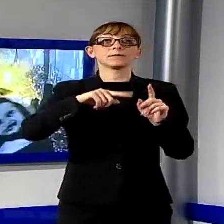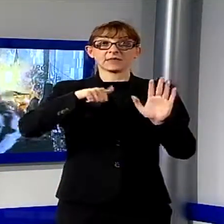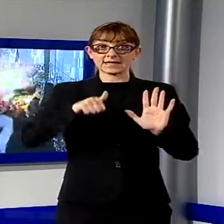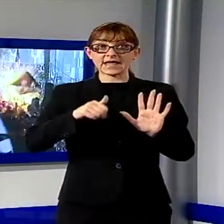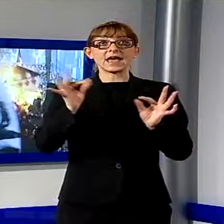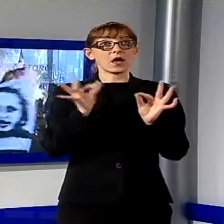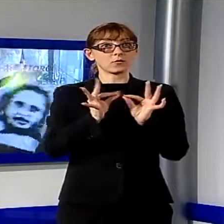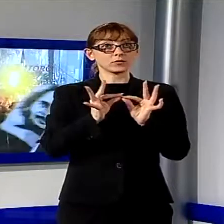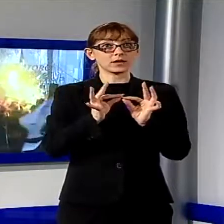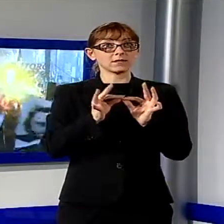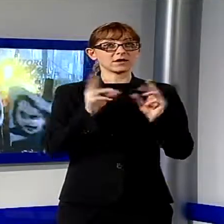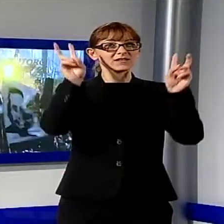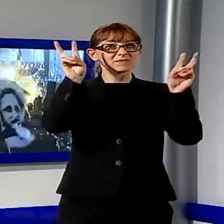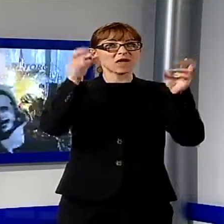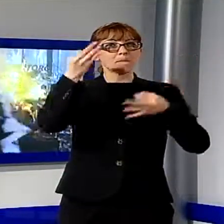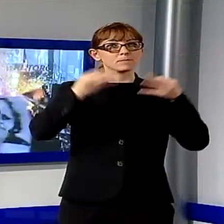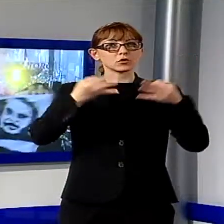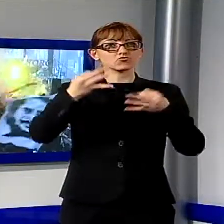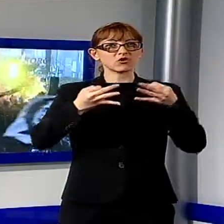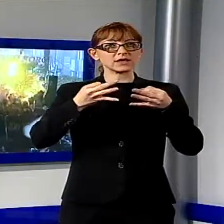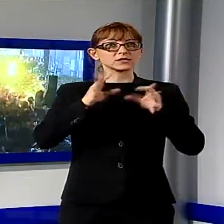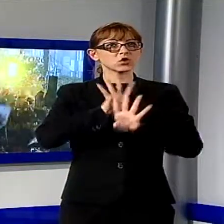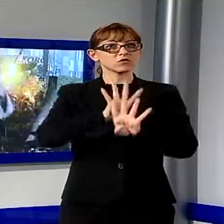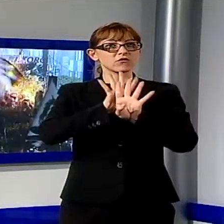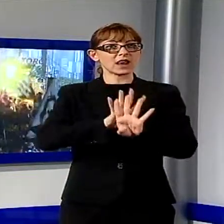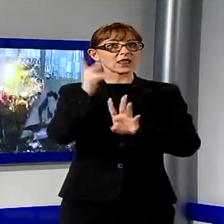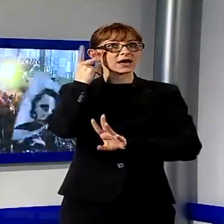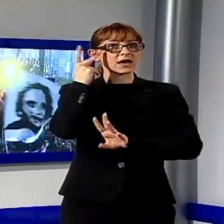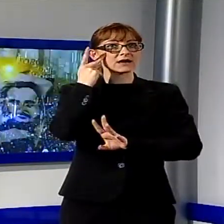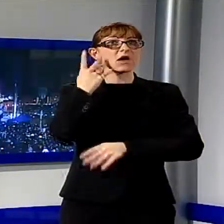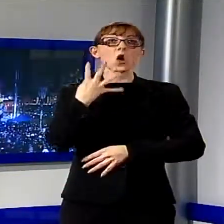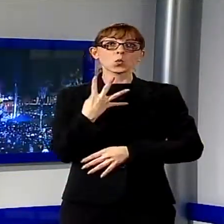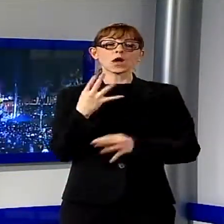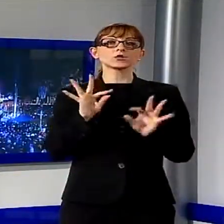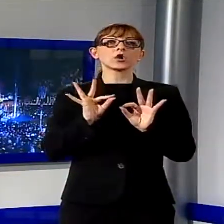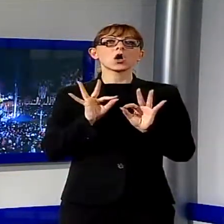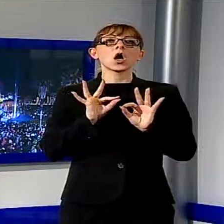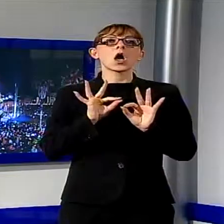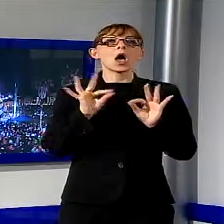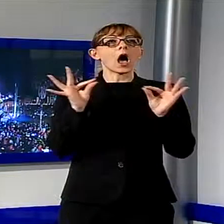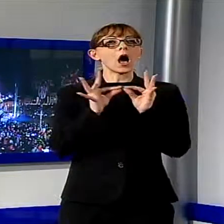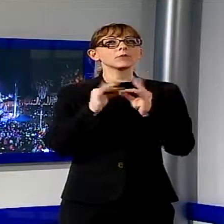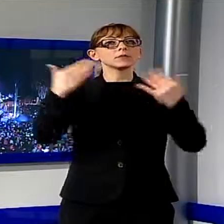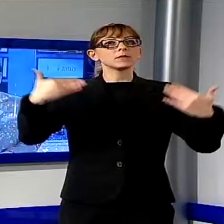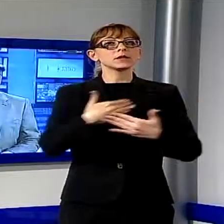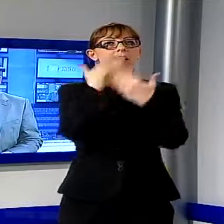corso e 4 al mattino dedicati all'aperitivo del Carnevale da Piazza Mazzini.